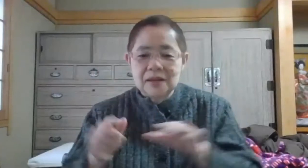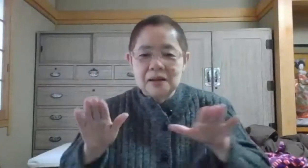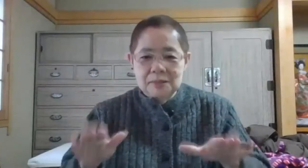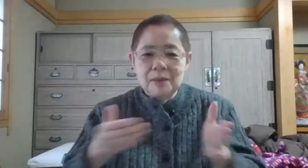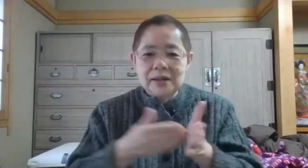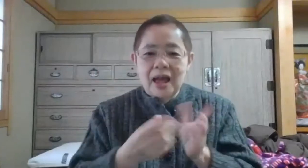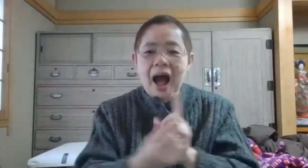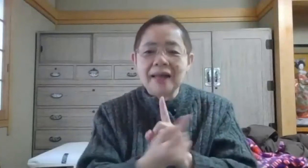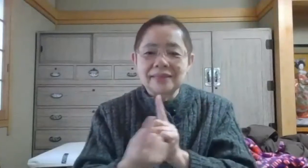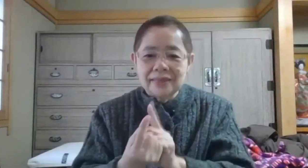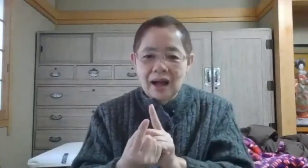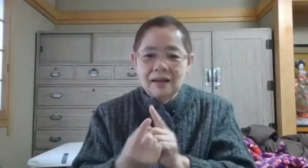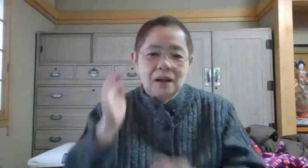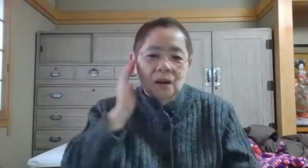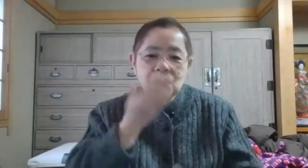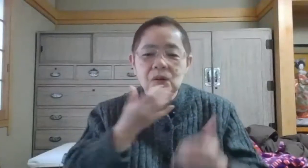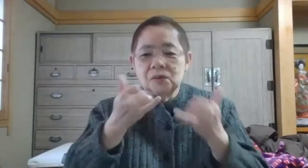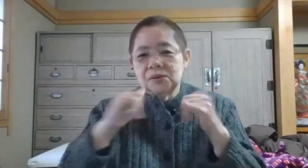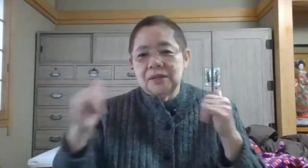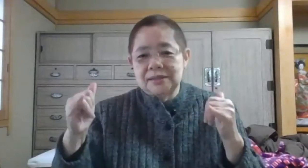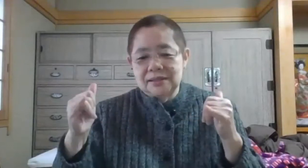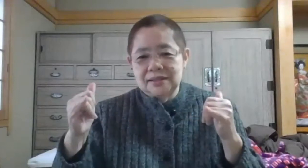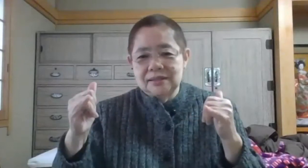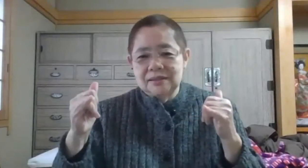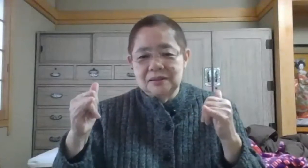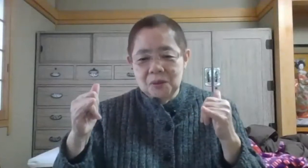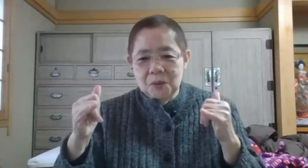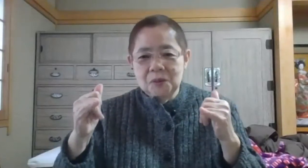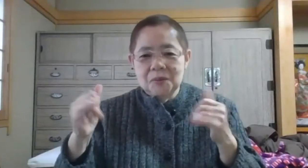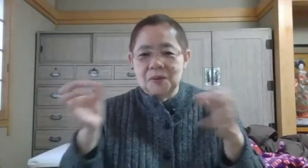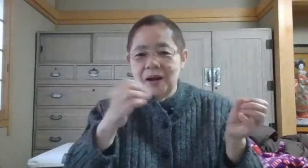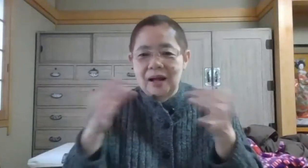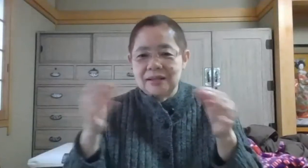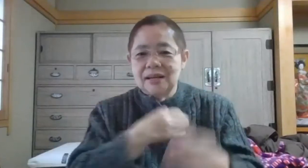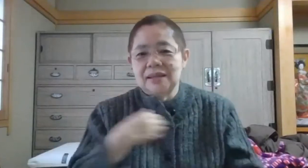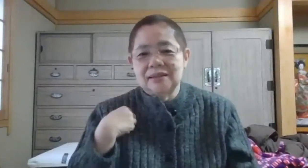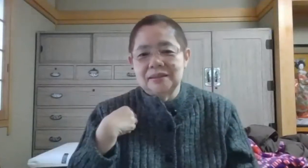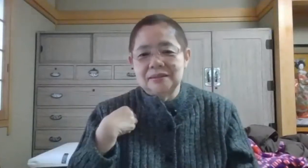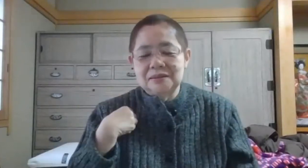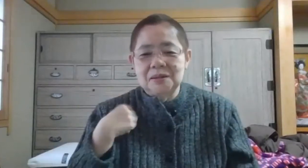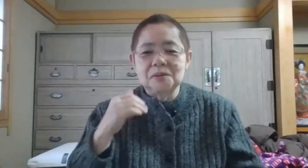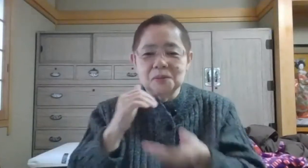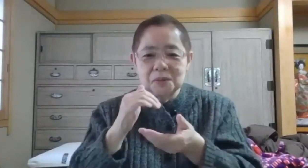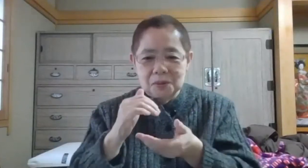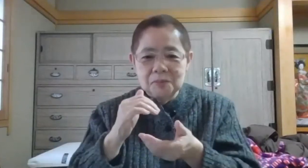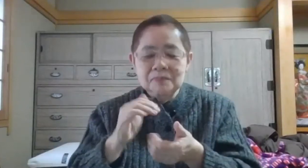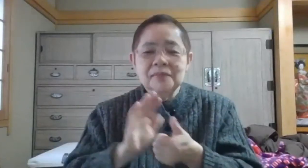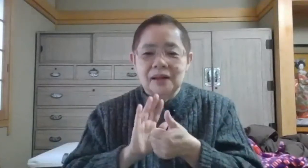今まで会ったローの人たちとこう話ができるっていうことだから